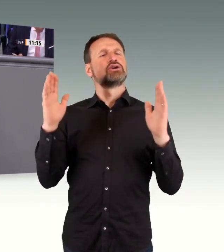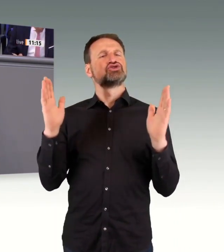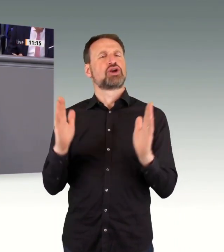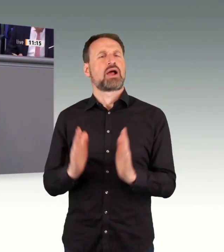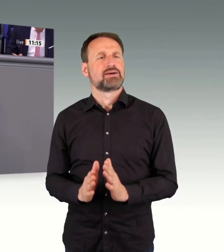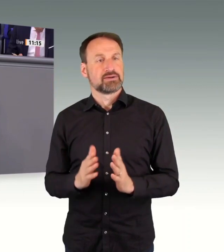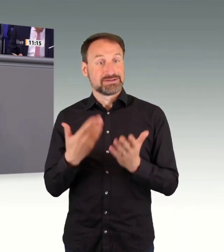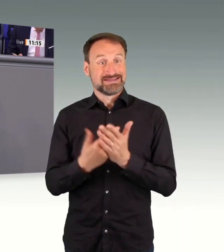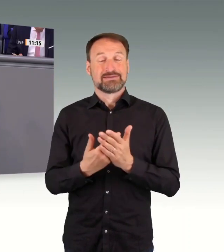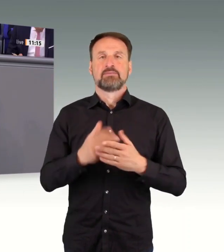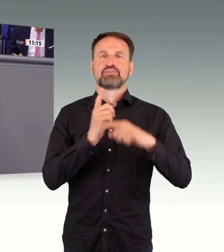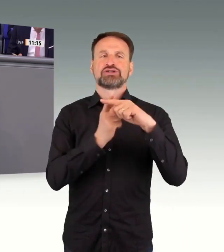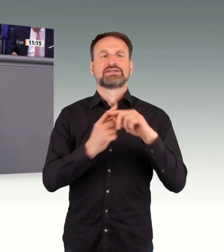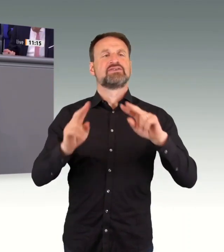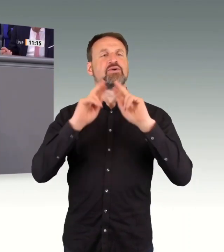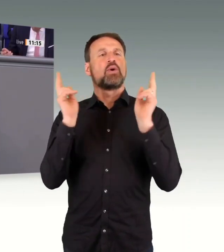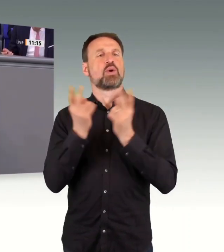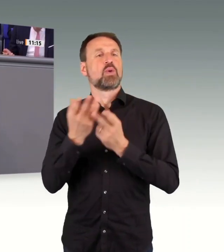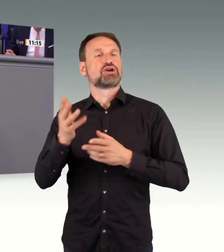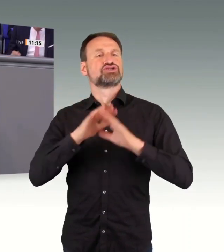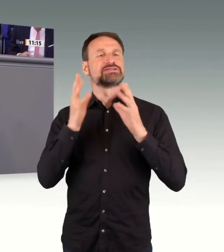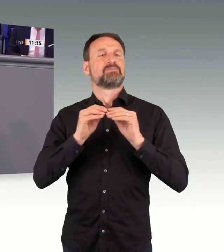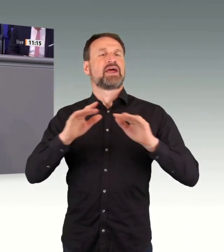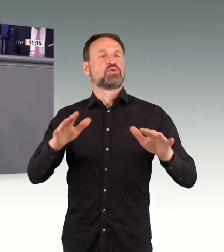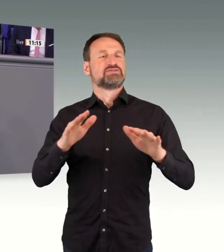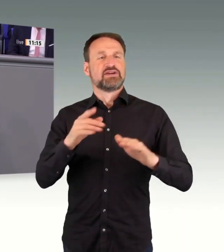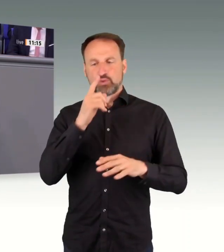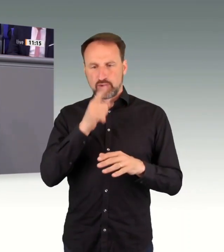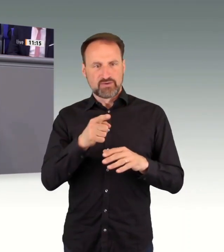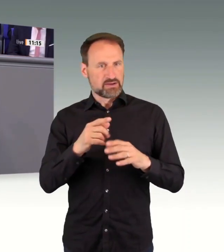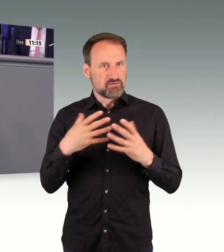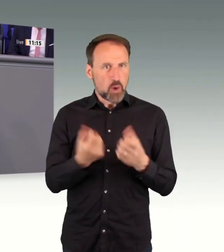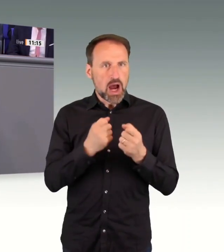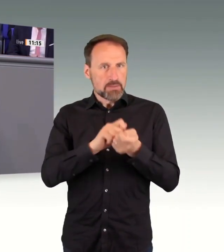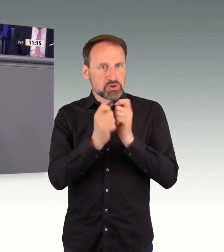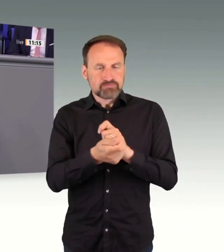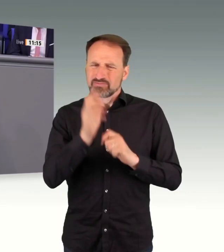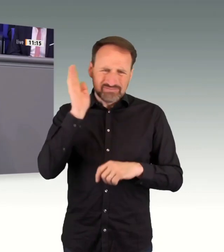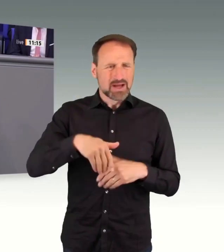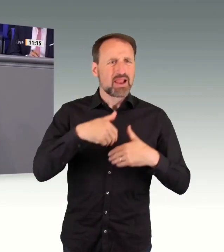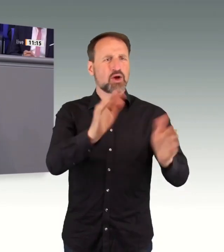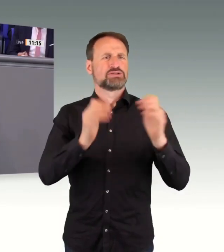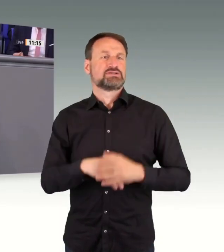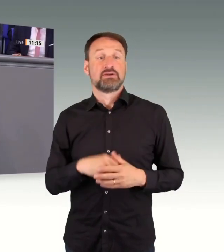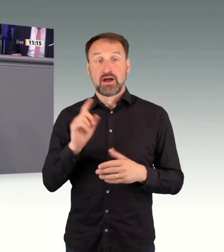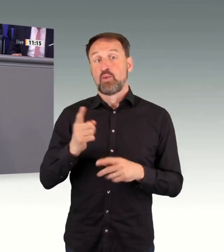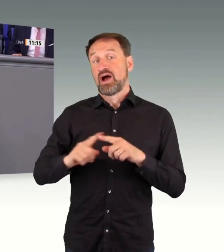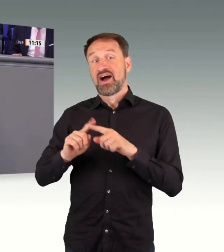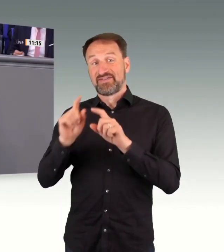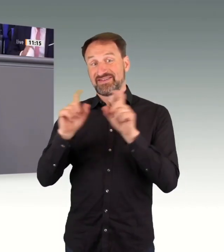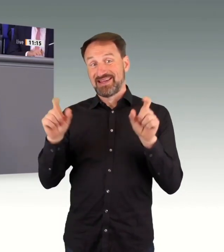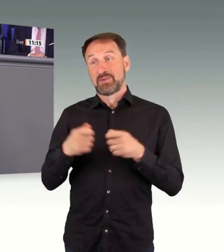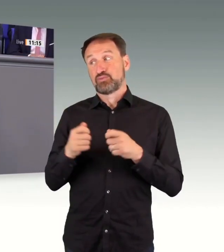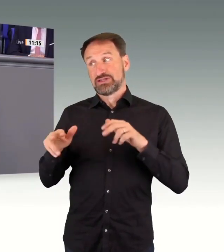Anspruch an Politik. Ich erwarte von einer Bundesregierung, dass sie sich auf europäischer und auf internationaler Ebene mutig und